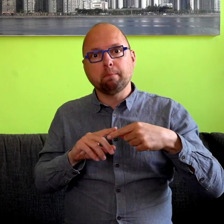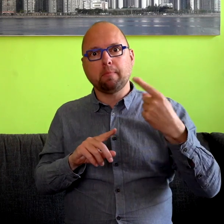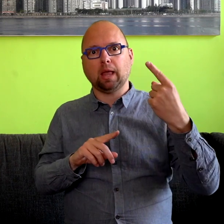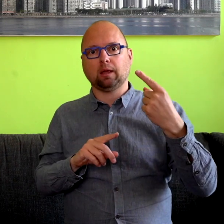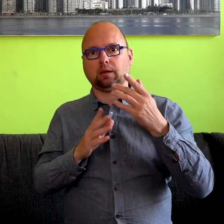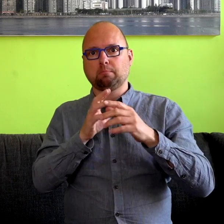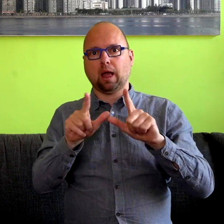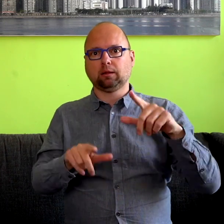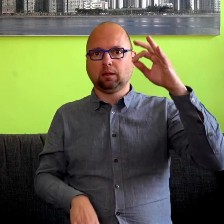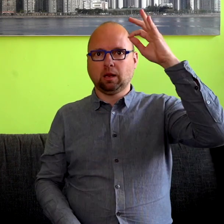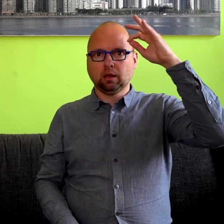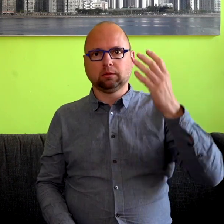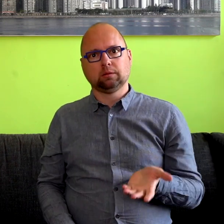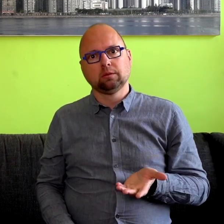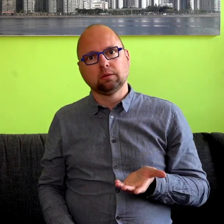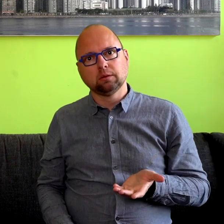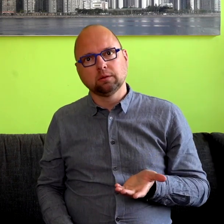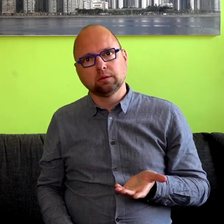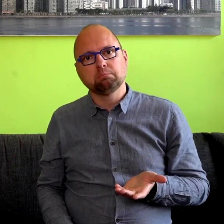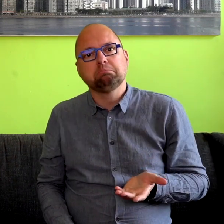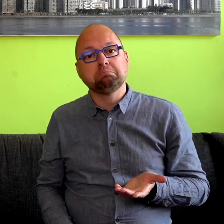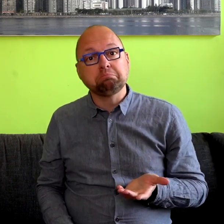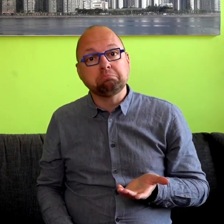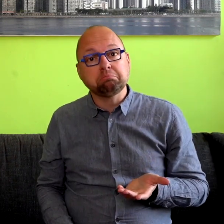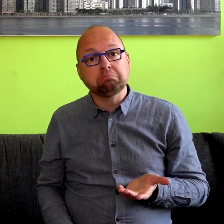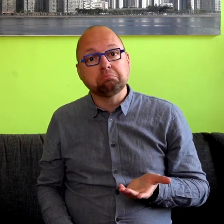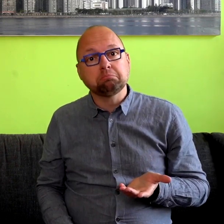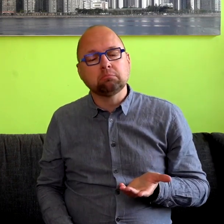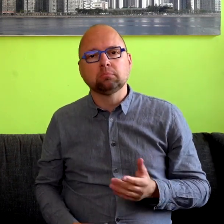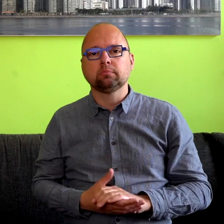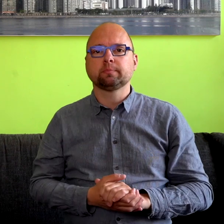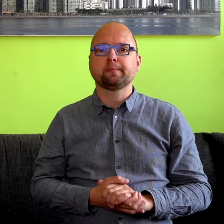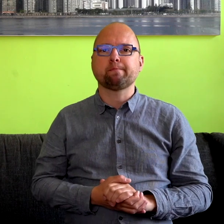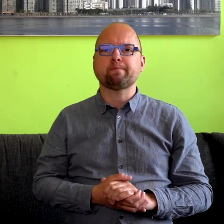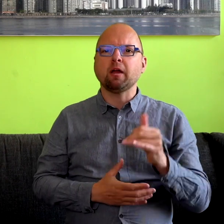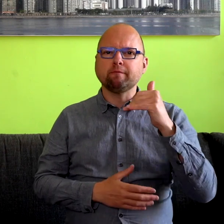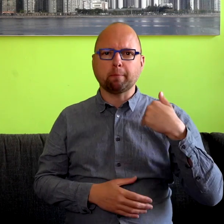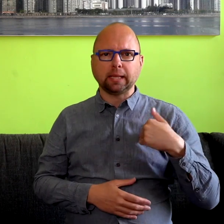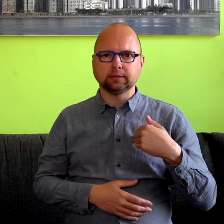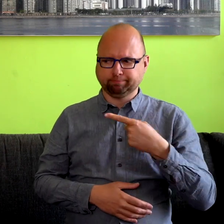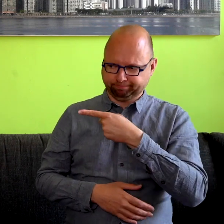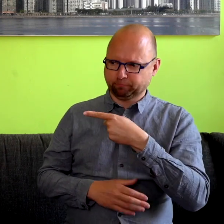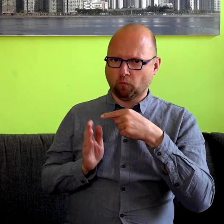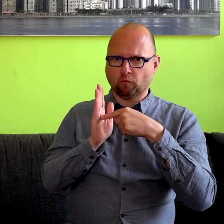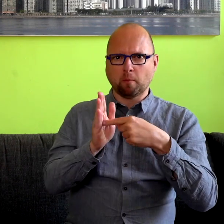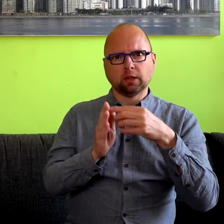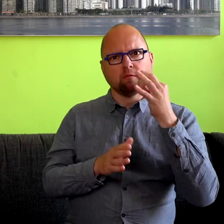communiceren, meer gebarentaal gaan leren? Er zijn heel veel mensen, dit is één voorbeeld uit Frankrijk,